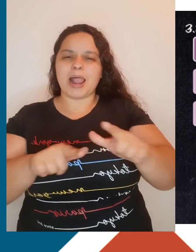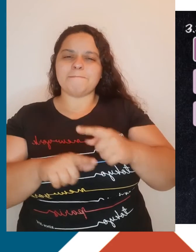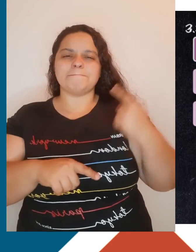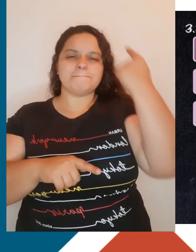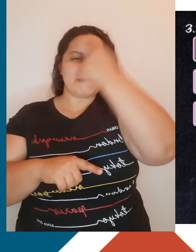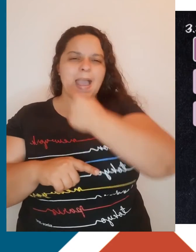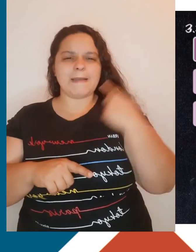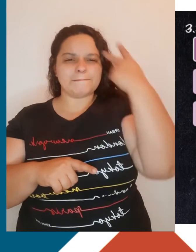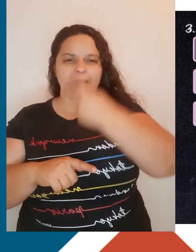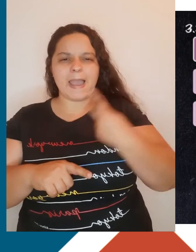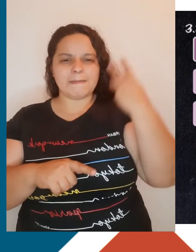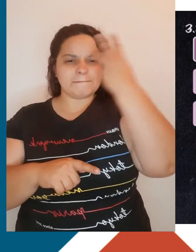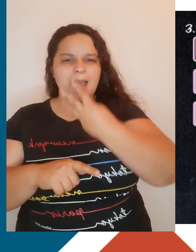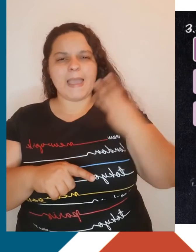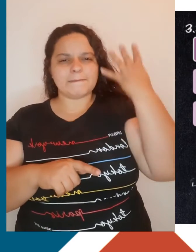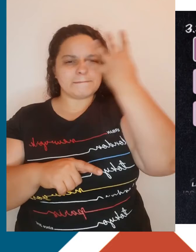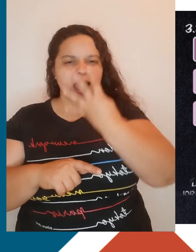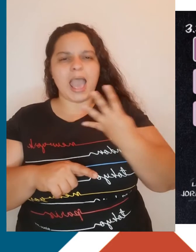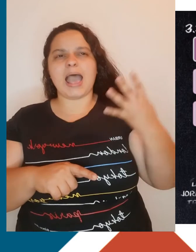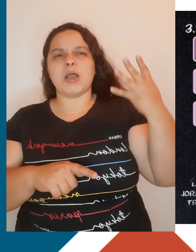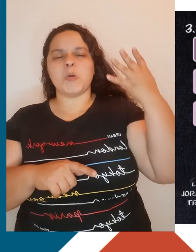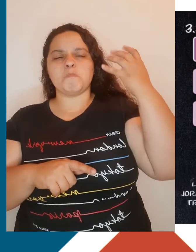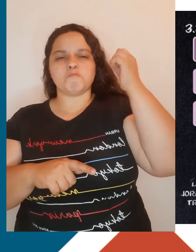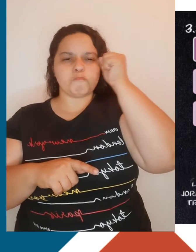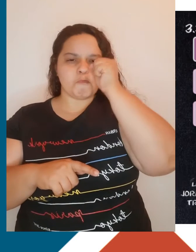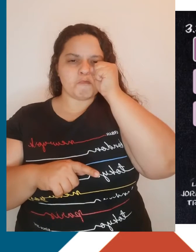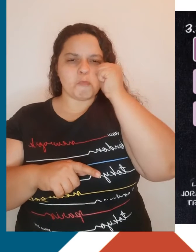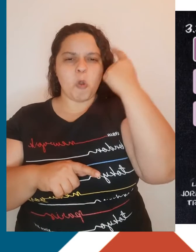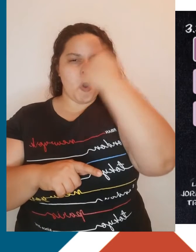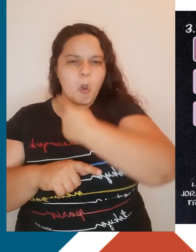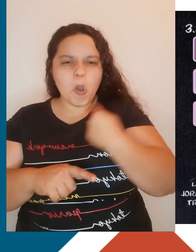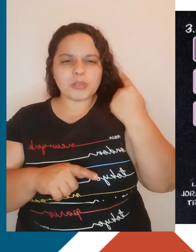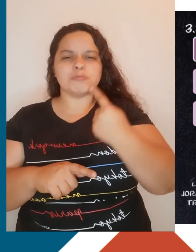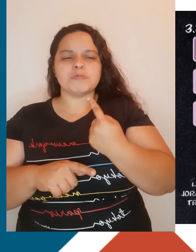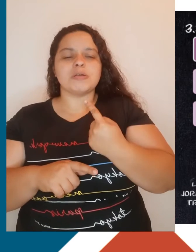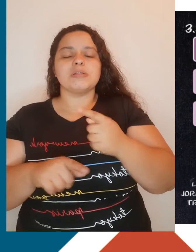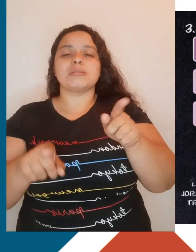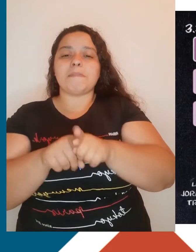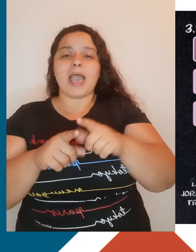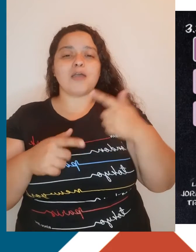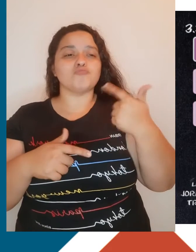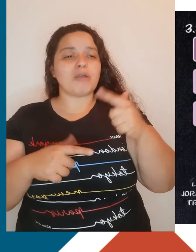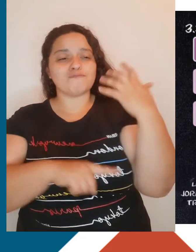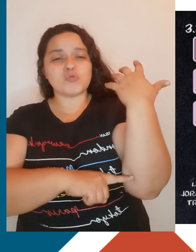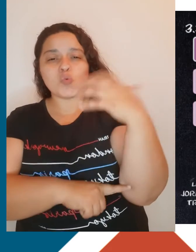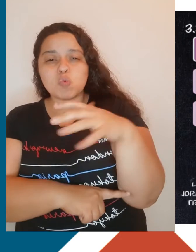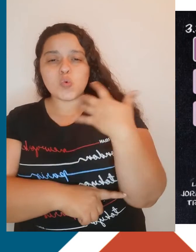trabalho, em lugares sem ventilação e às vezes lidando com produtos tóxicos, como o próprio carvão mineral.